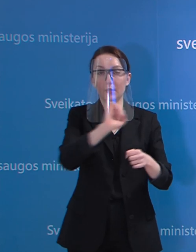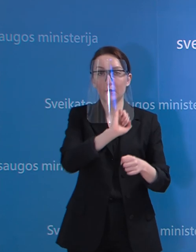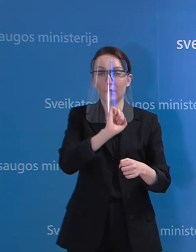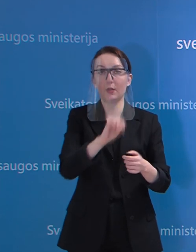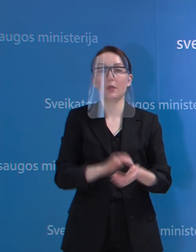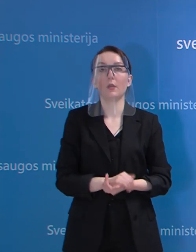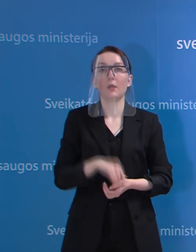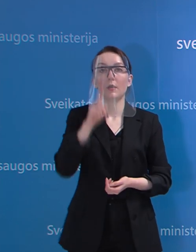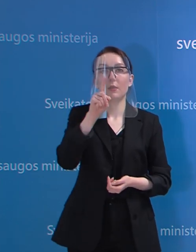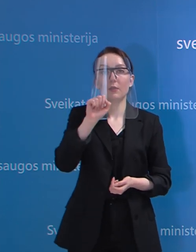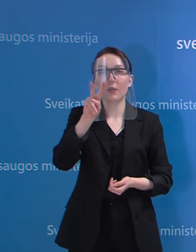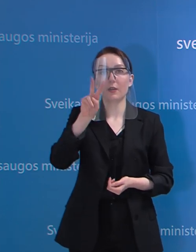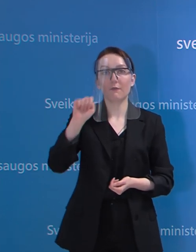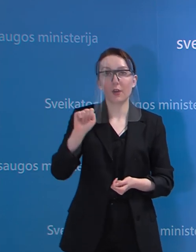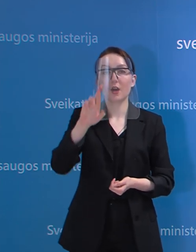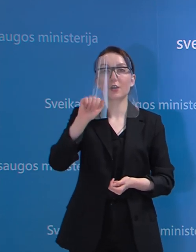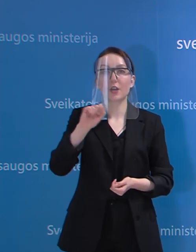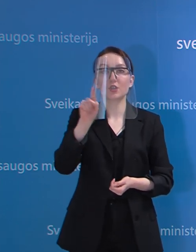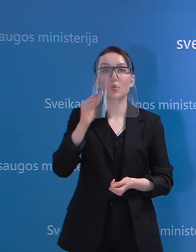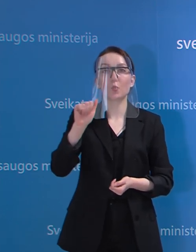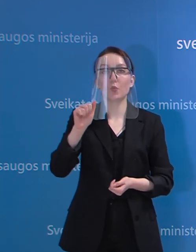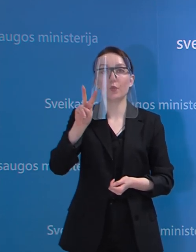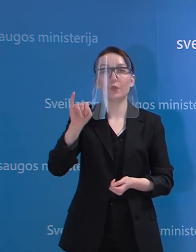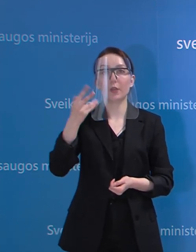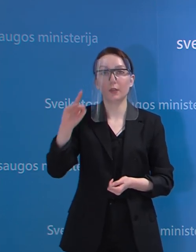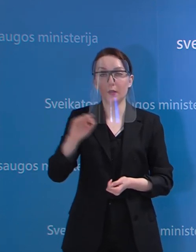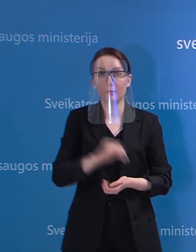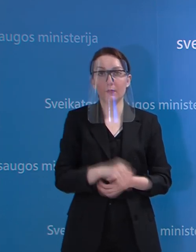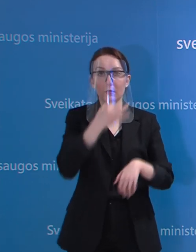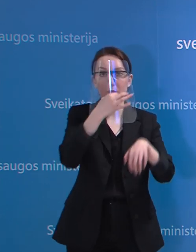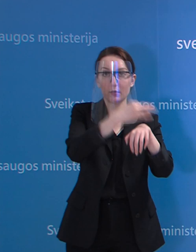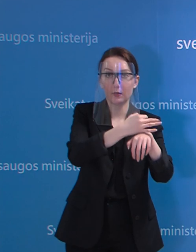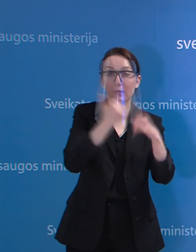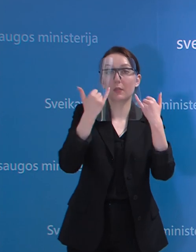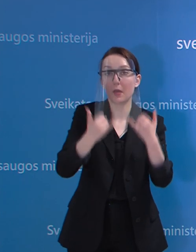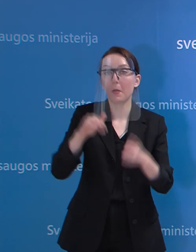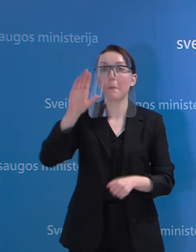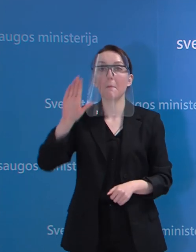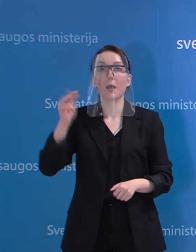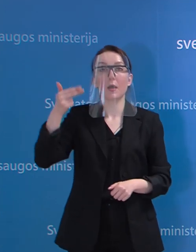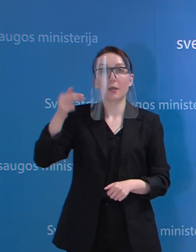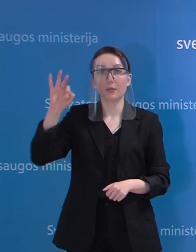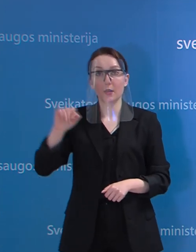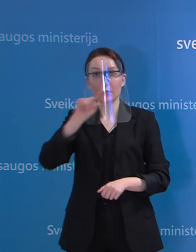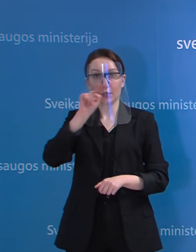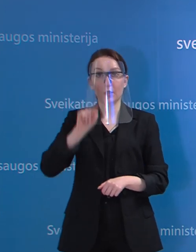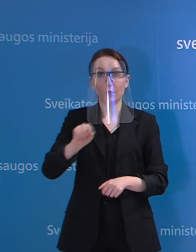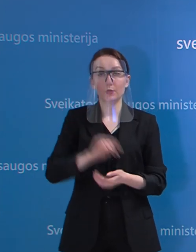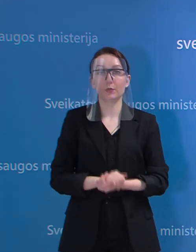epidemiologė Daiva Razmovėne ir jos kolegomis. Tai dabar bus banas, naujieno agentūros